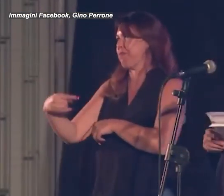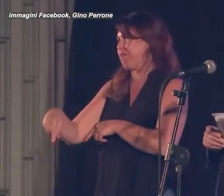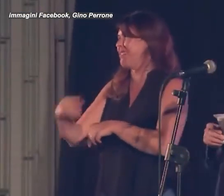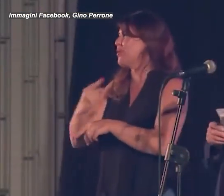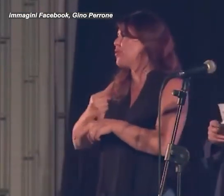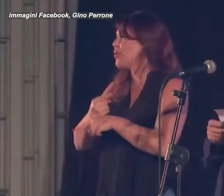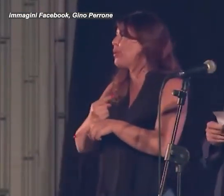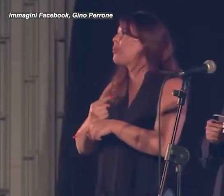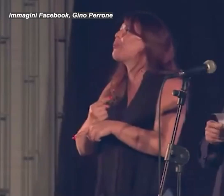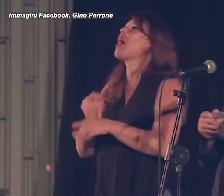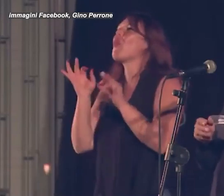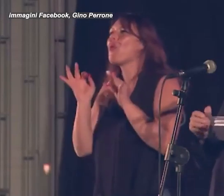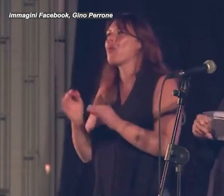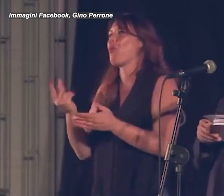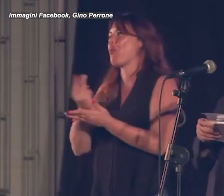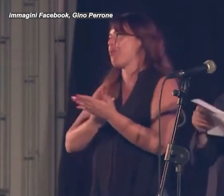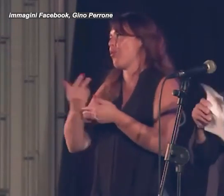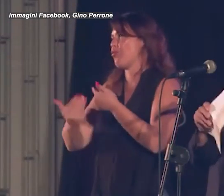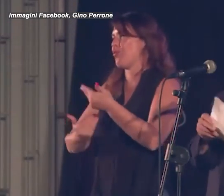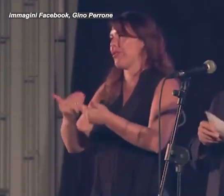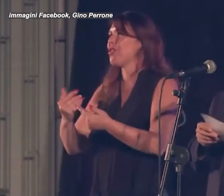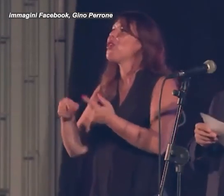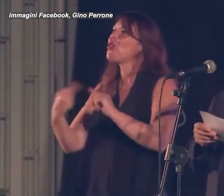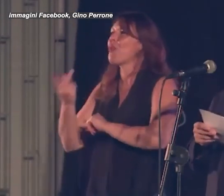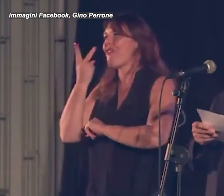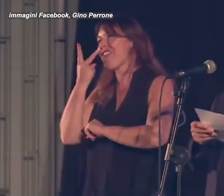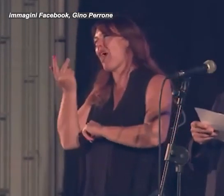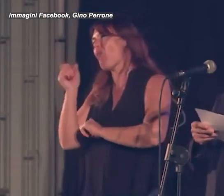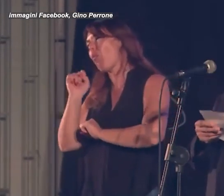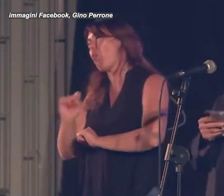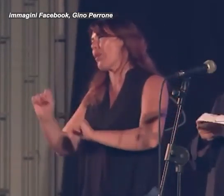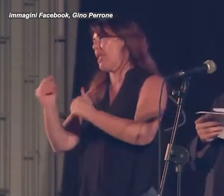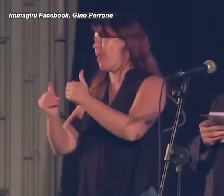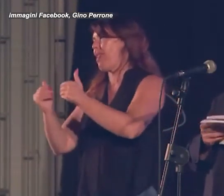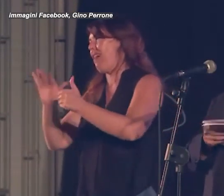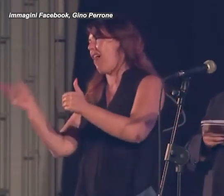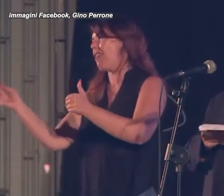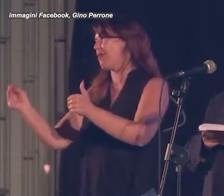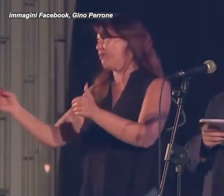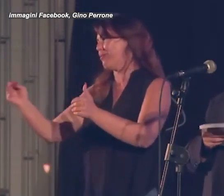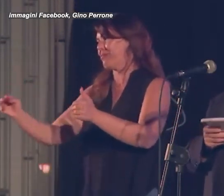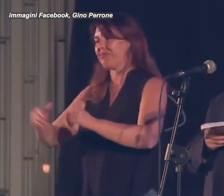portare avanti questo, poi abbiamo la possibilità di portare avanti altre cose.